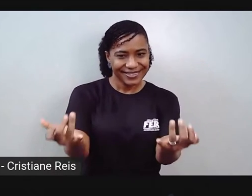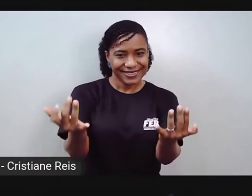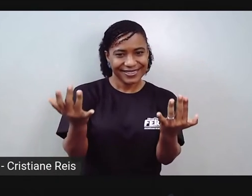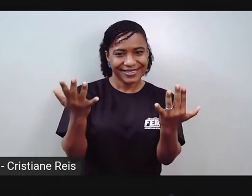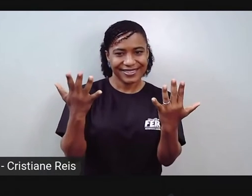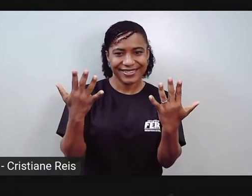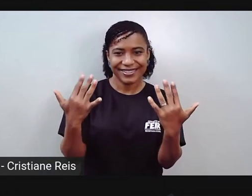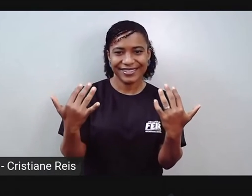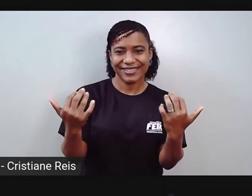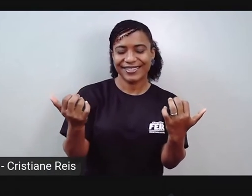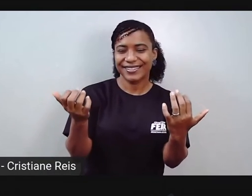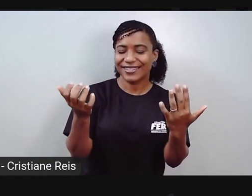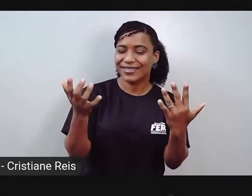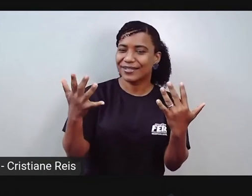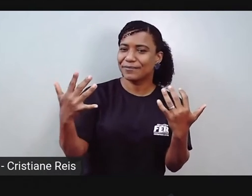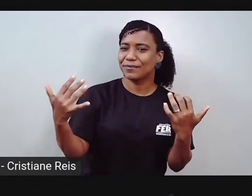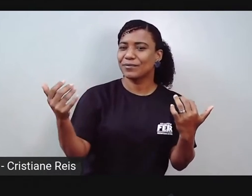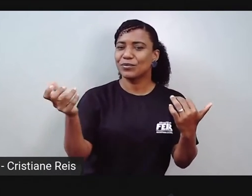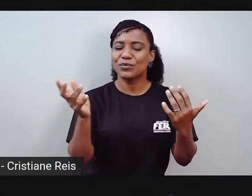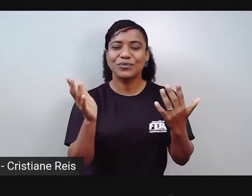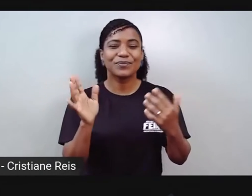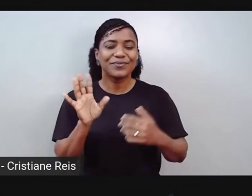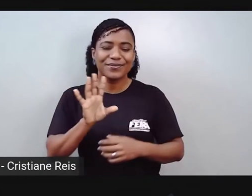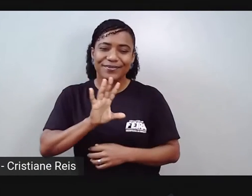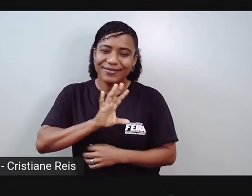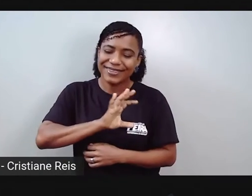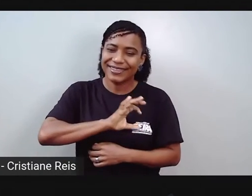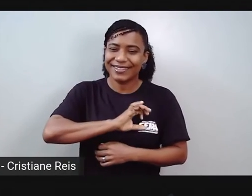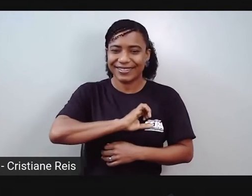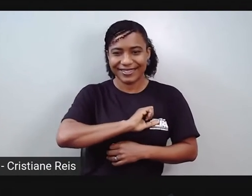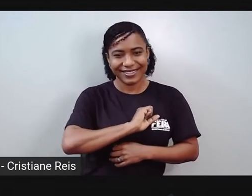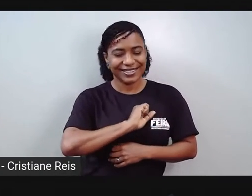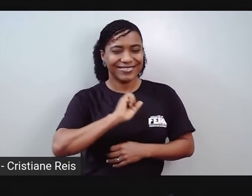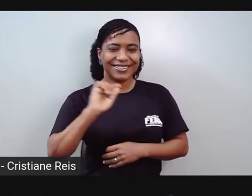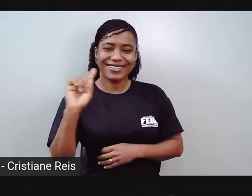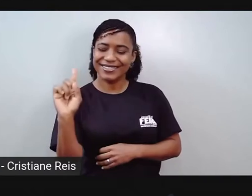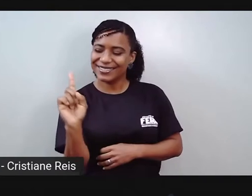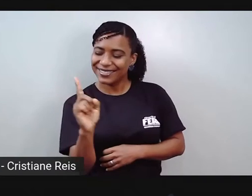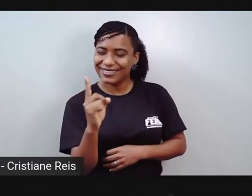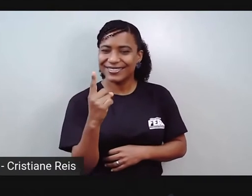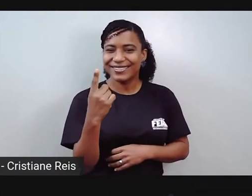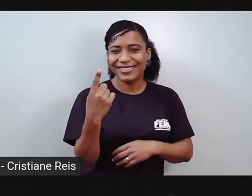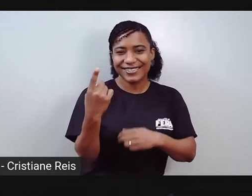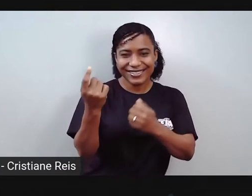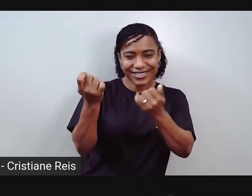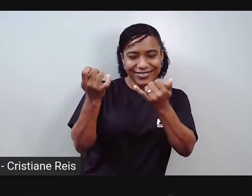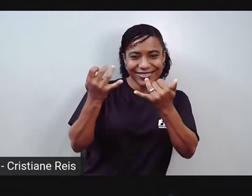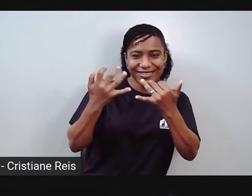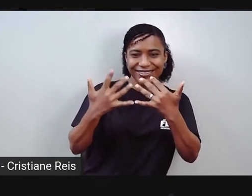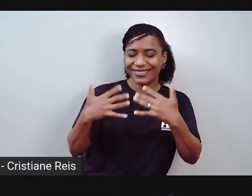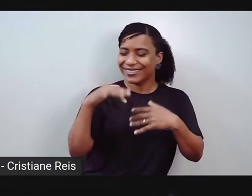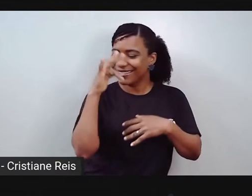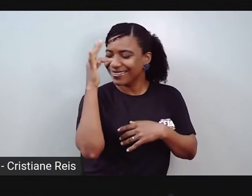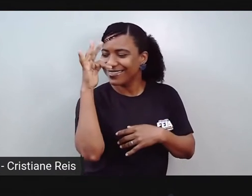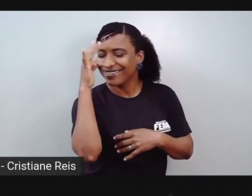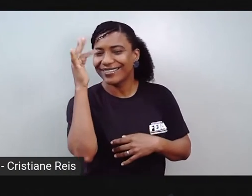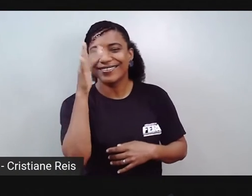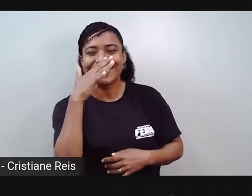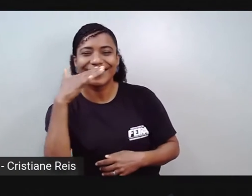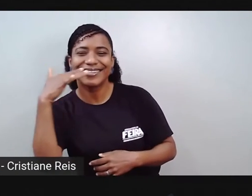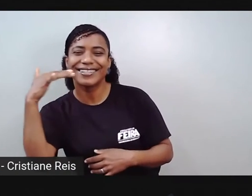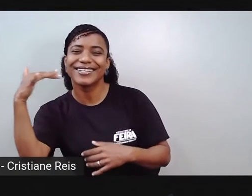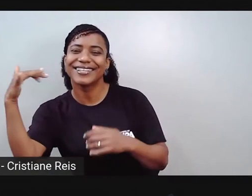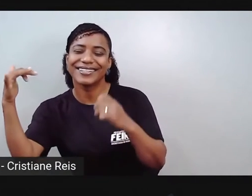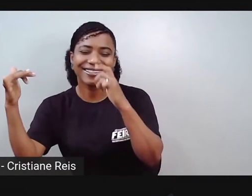Foi meu amor que me disse assim que a flor do campo é o